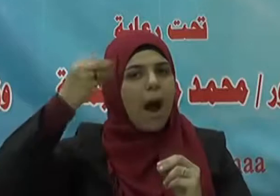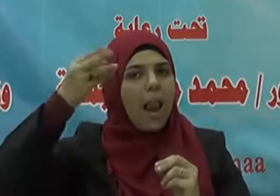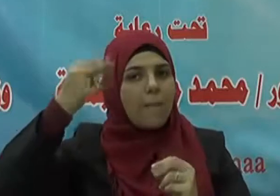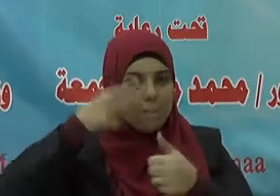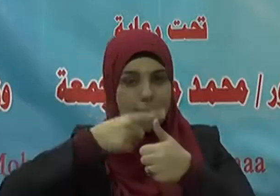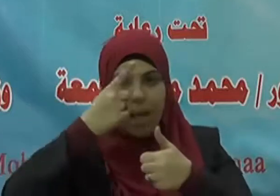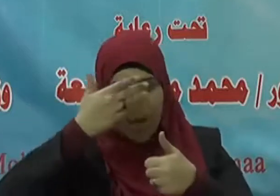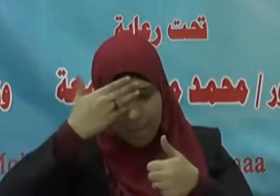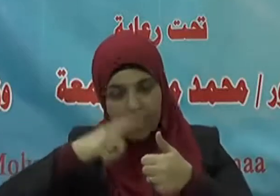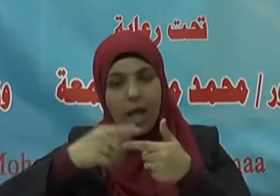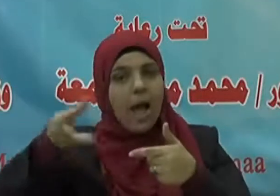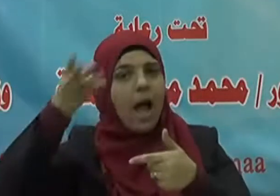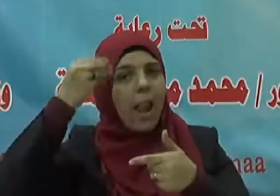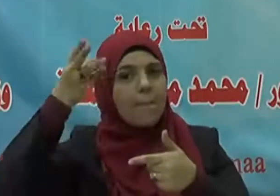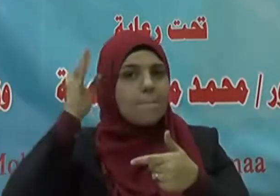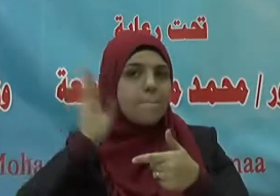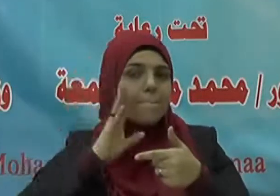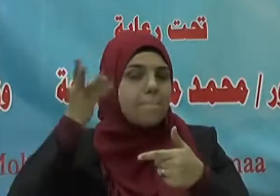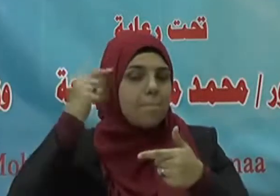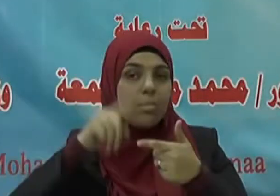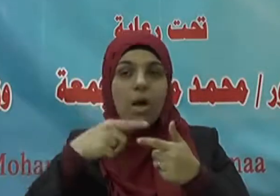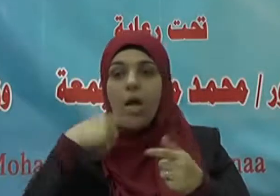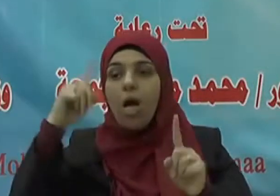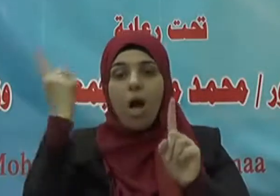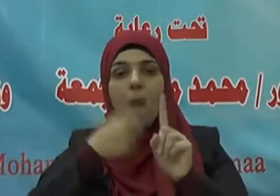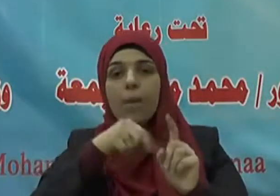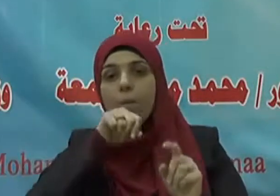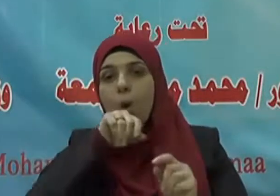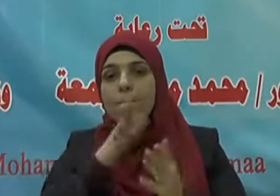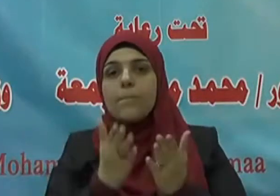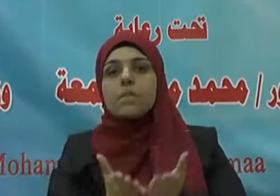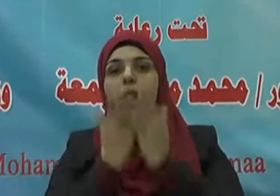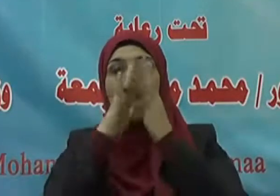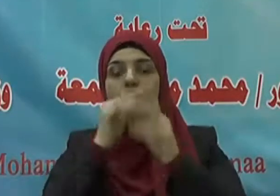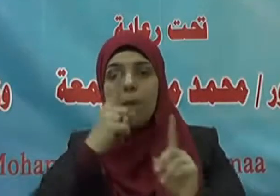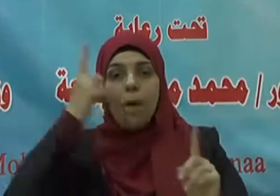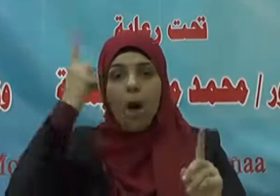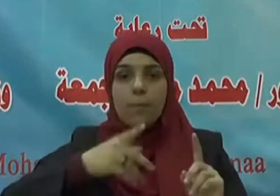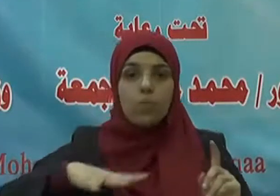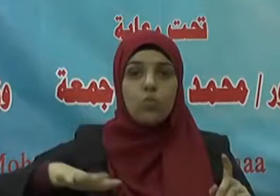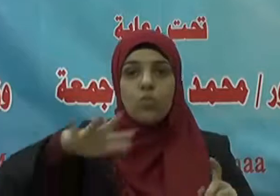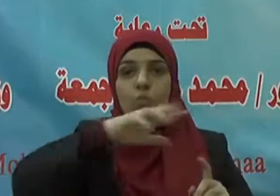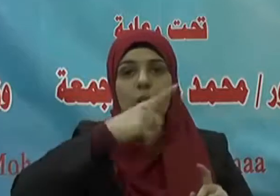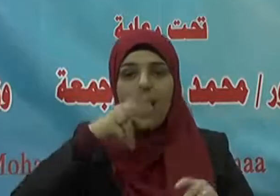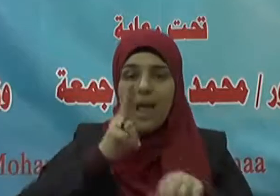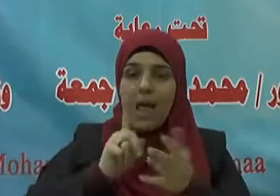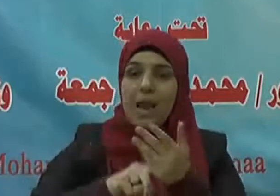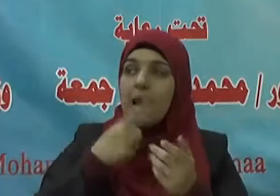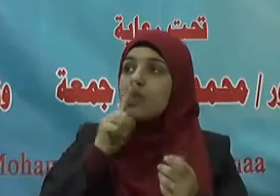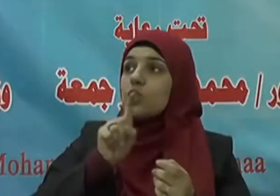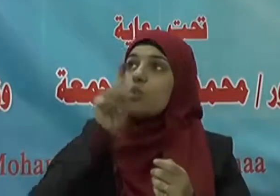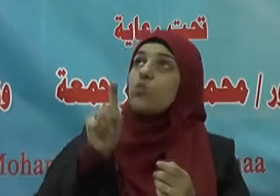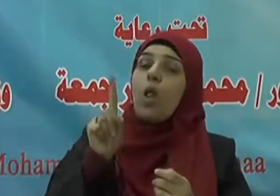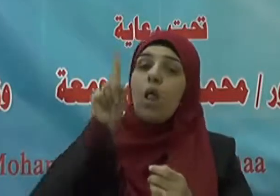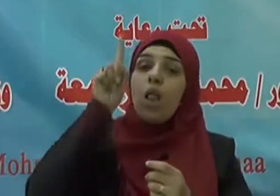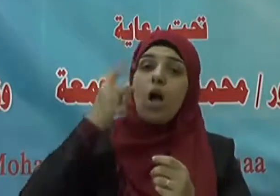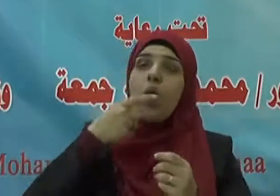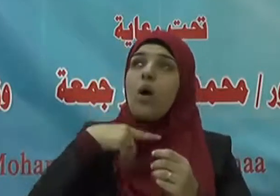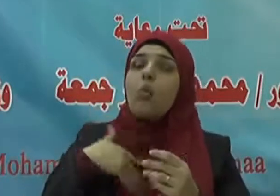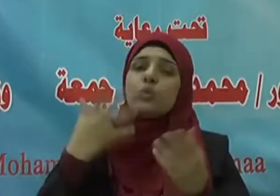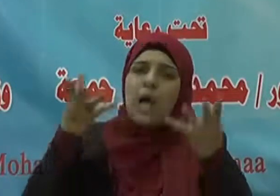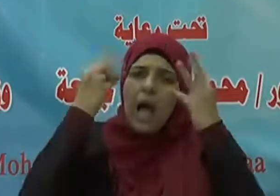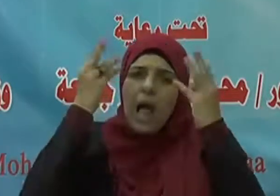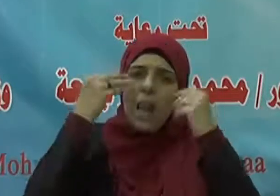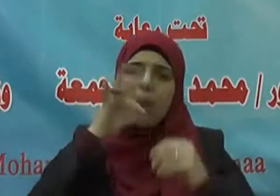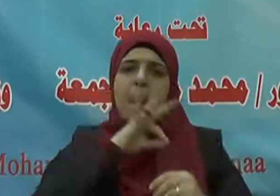العلم فقد أمرنا النبي صلى الله عليه وسلم أن نسأل الله تعالى